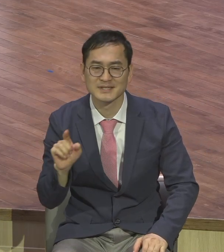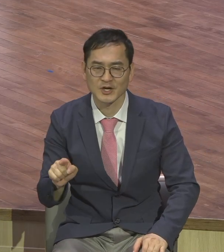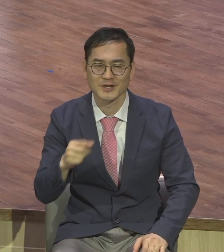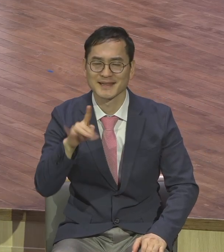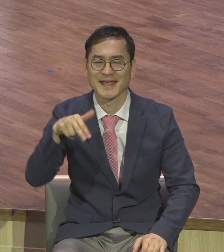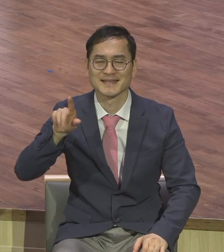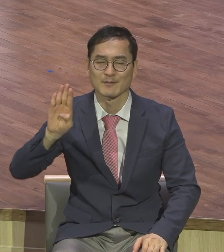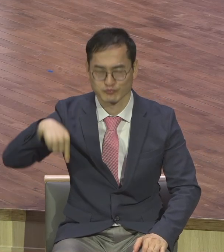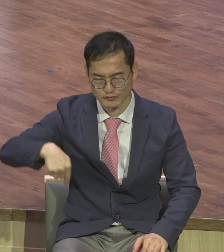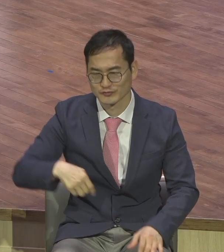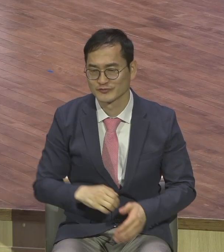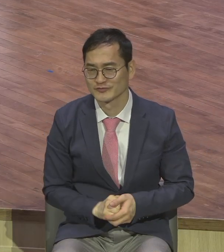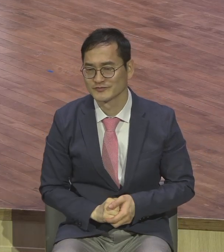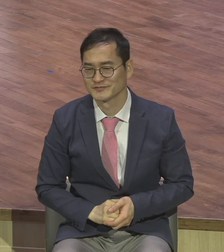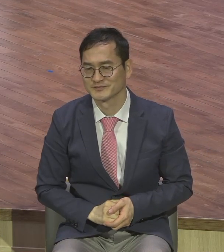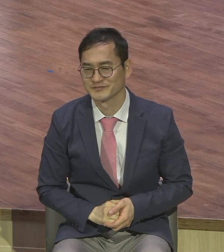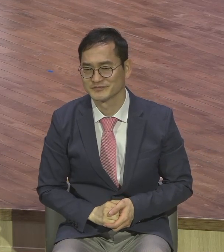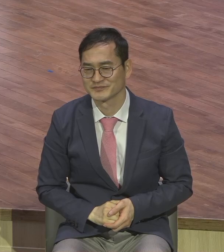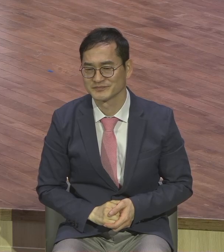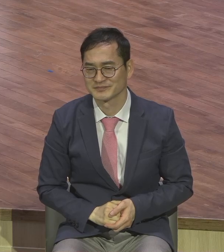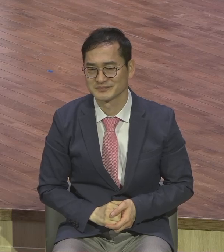놀아요. 꼴짝하게 안 놉니다.